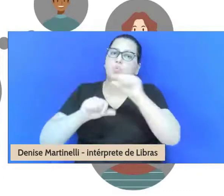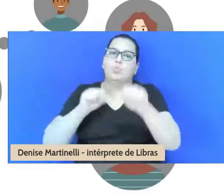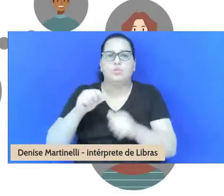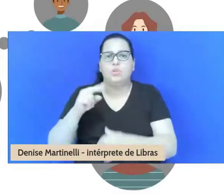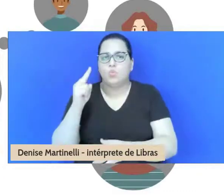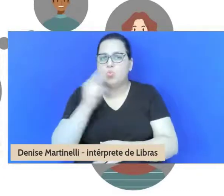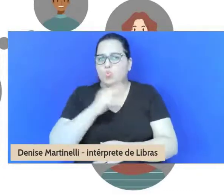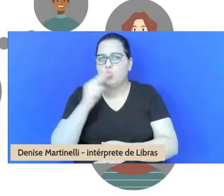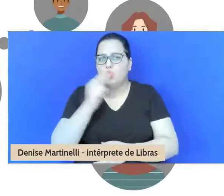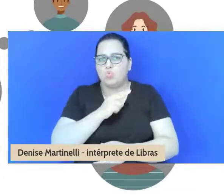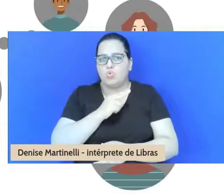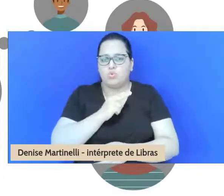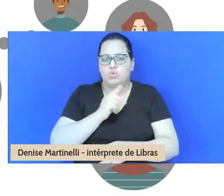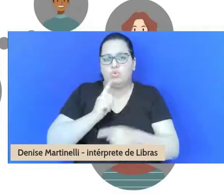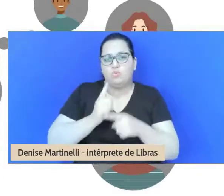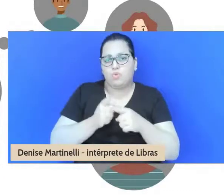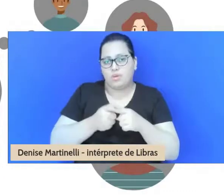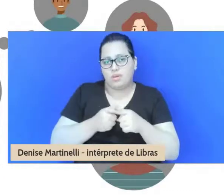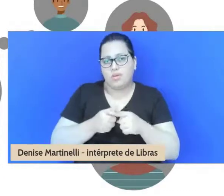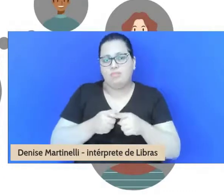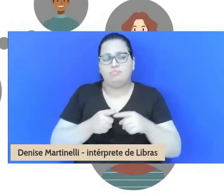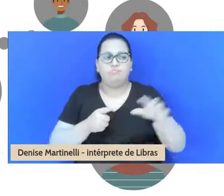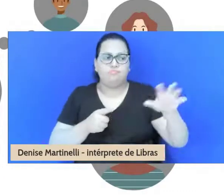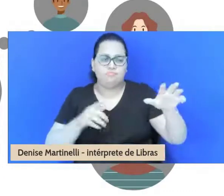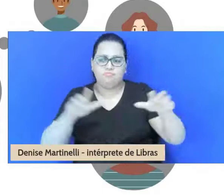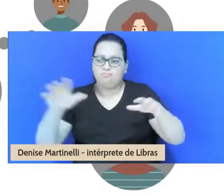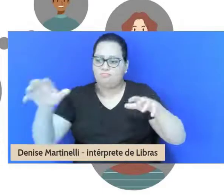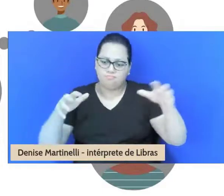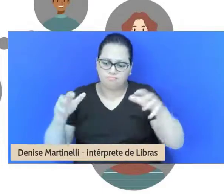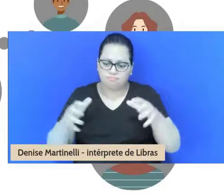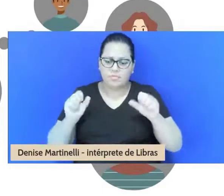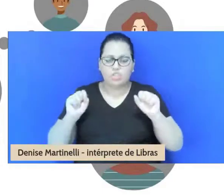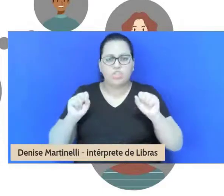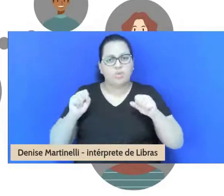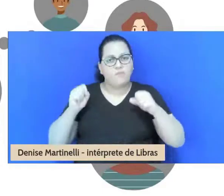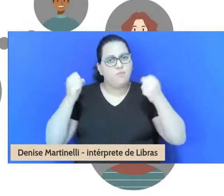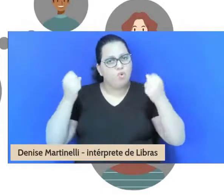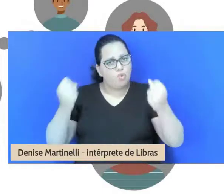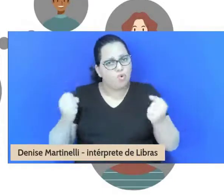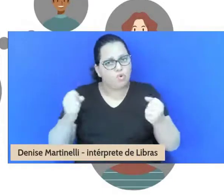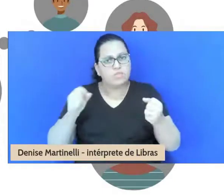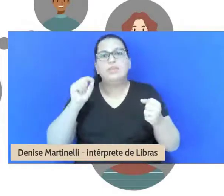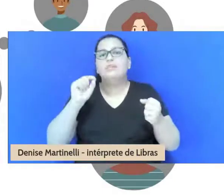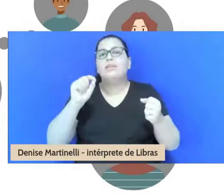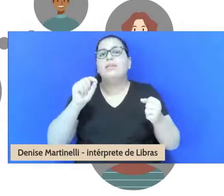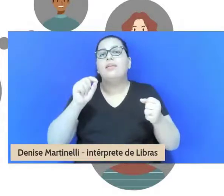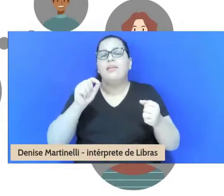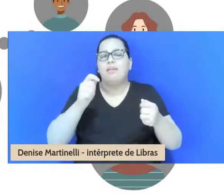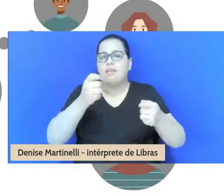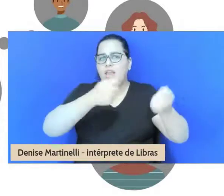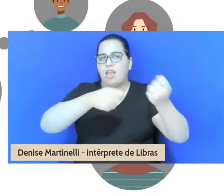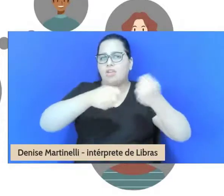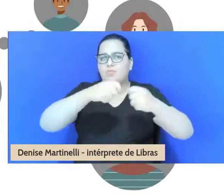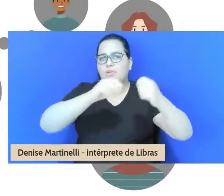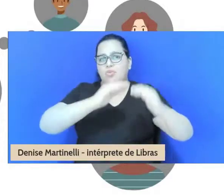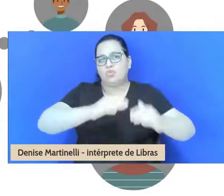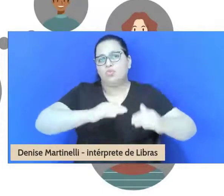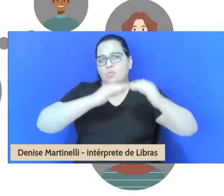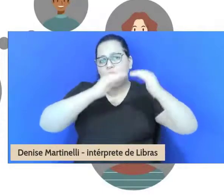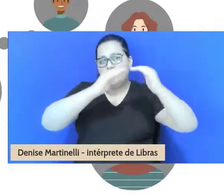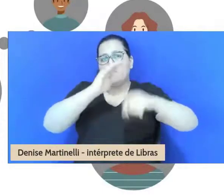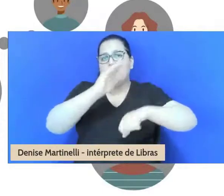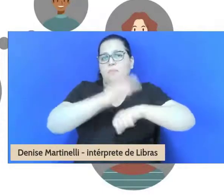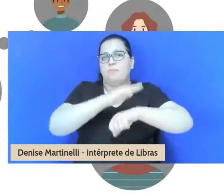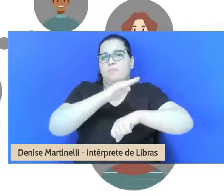de ter um maior esforço institucional da administração superior, no sentido que a SAEST